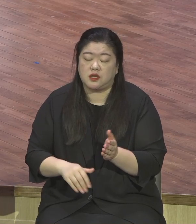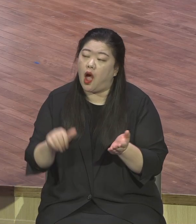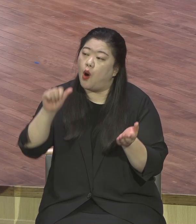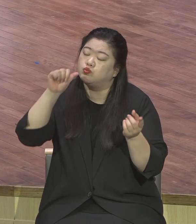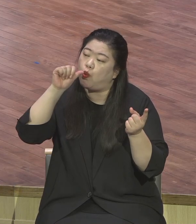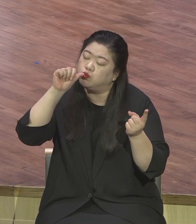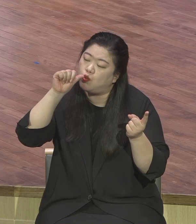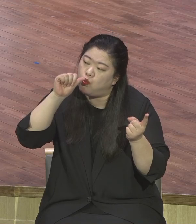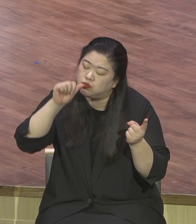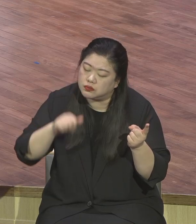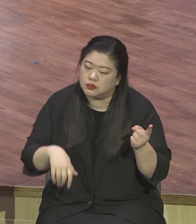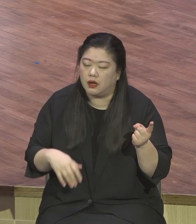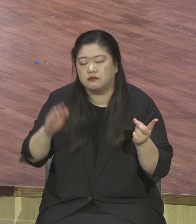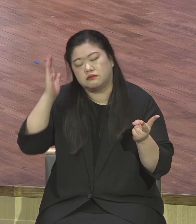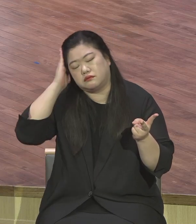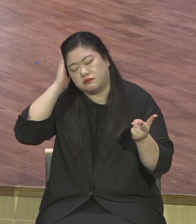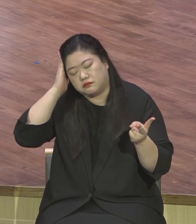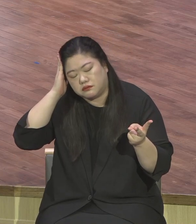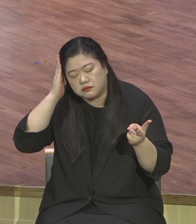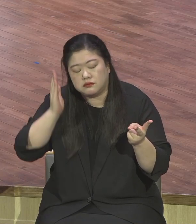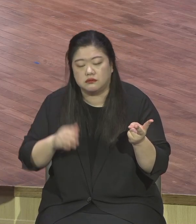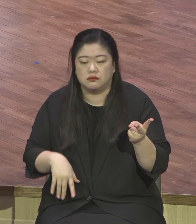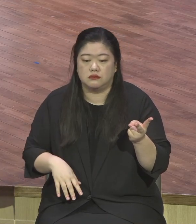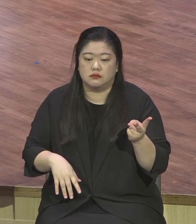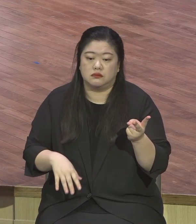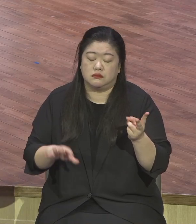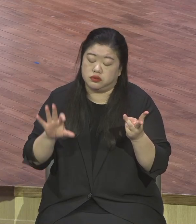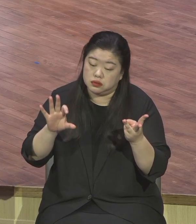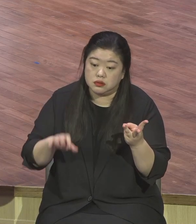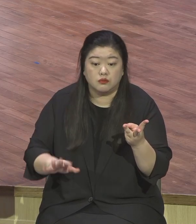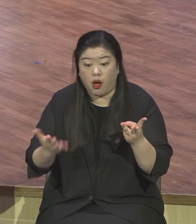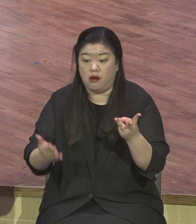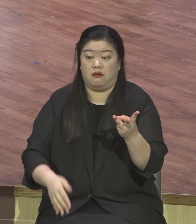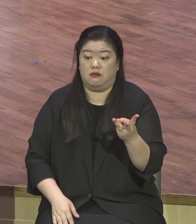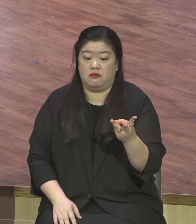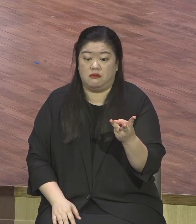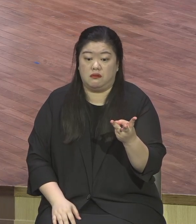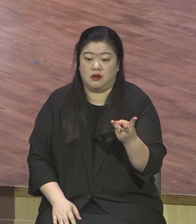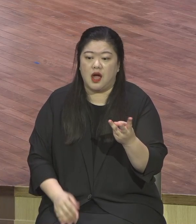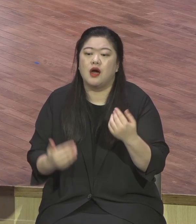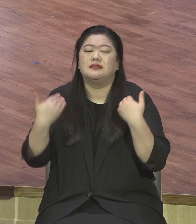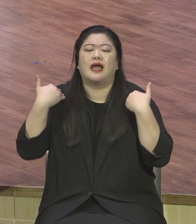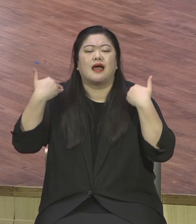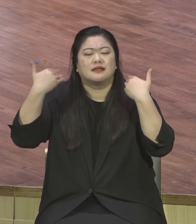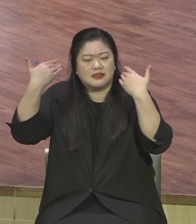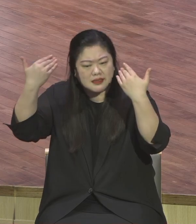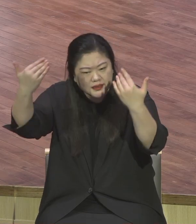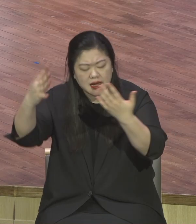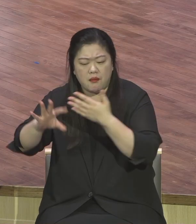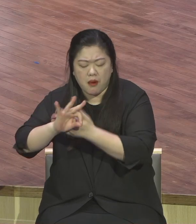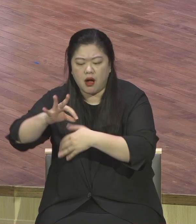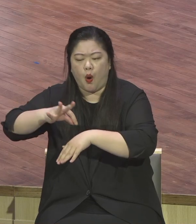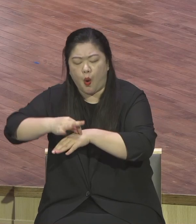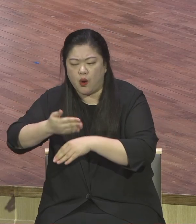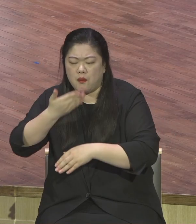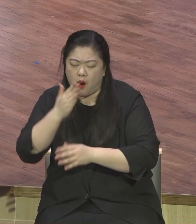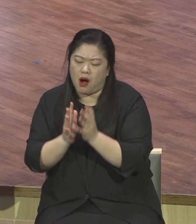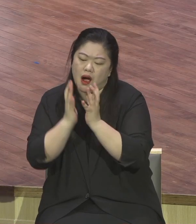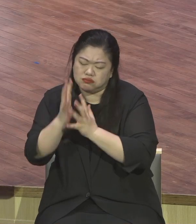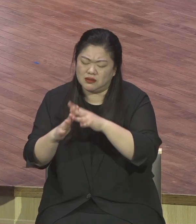자세한 성경 쭉 먹다가 밥 먹다가 고기 먹다가 다 되지요 자연스럽게 여긴 세계도